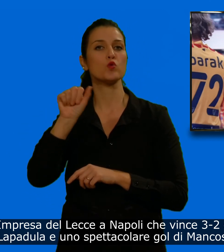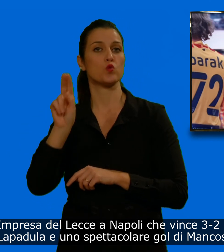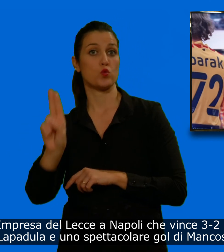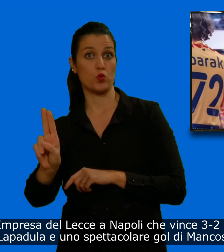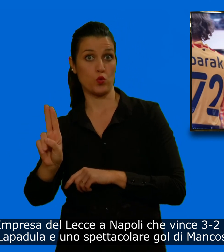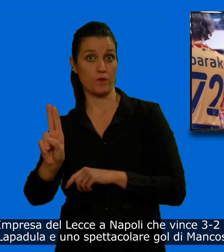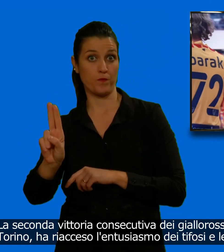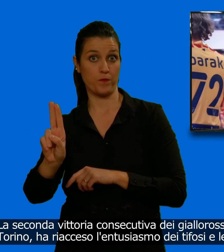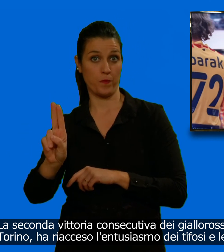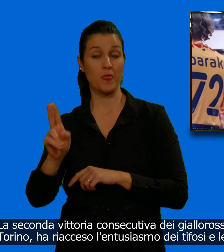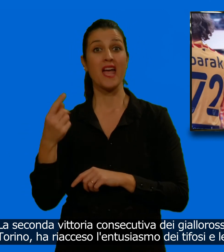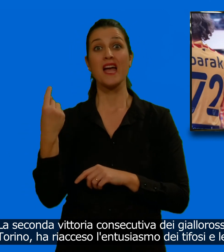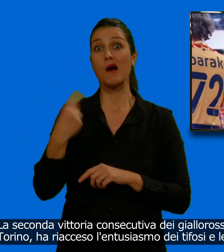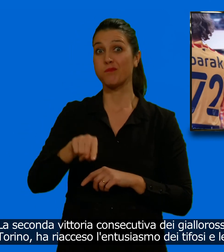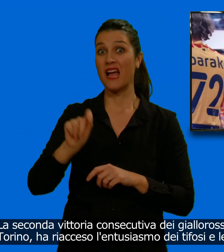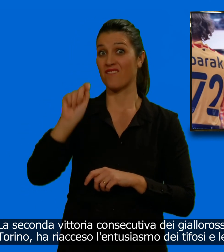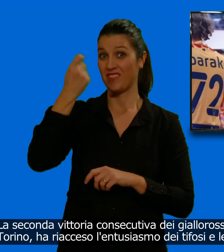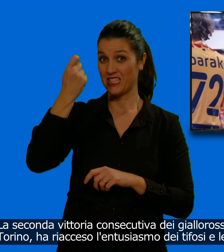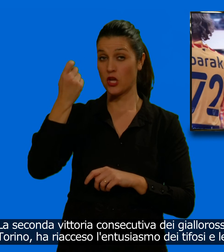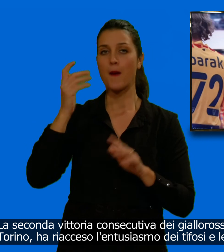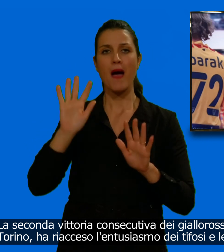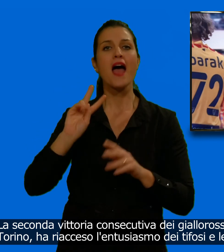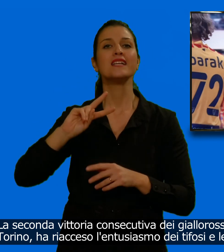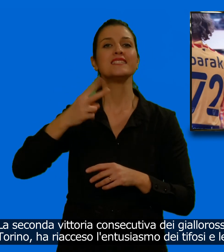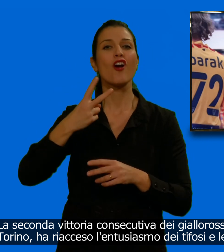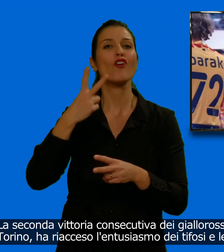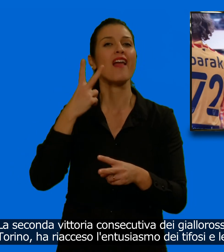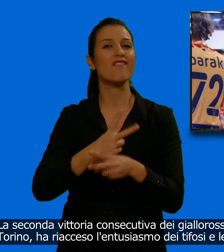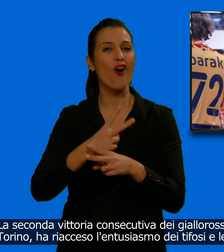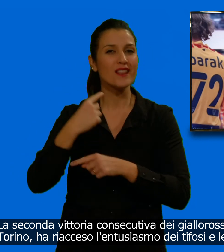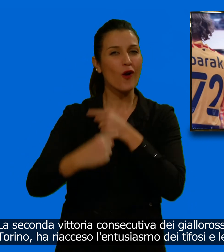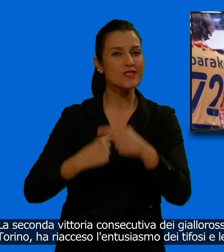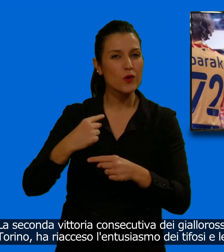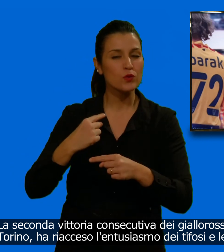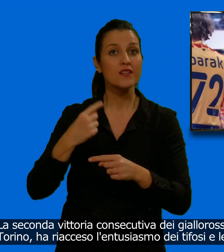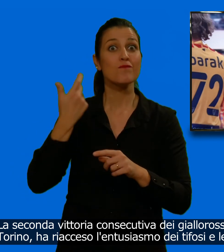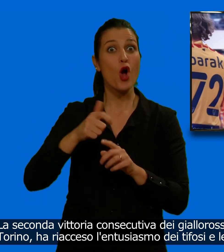La seconda vittoria consecutiva dei giallorossi dopo il 4 a 0 rifilato al Torino